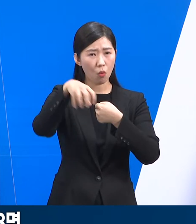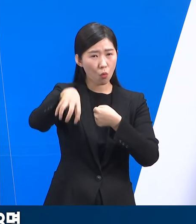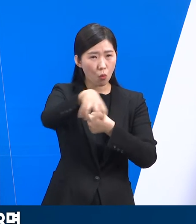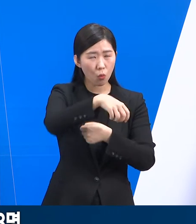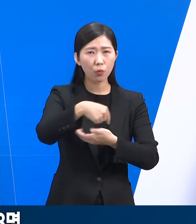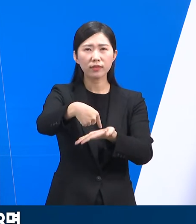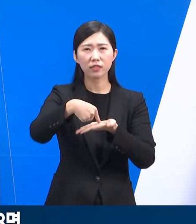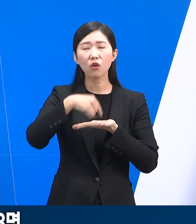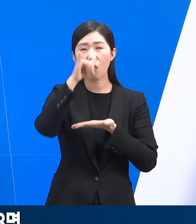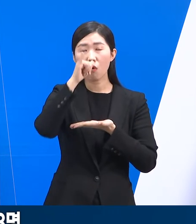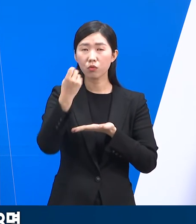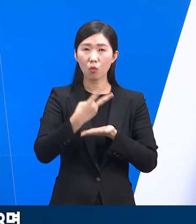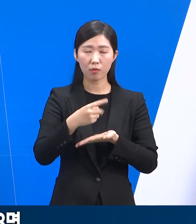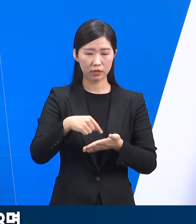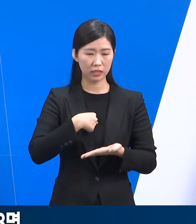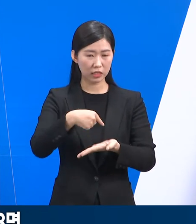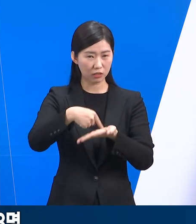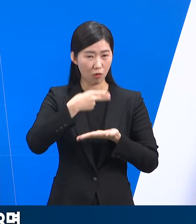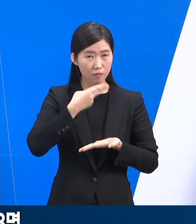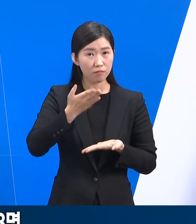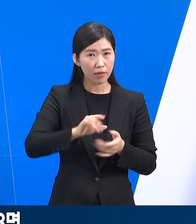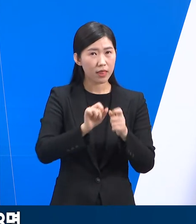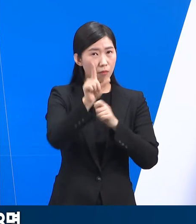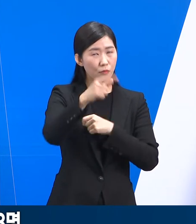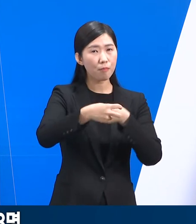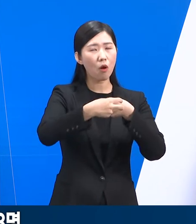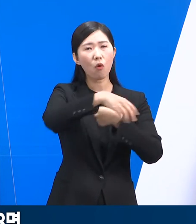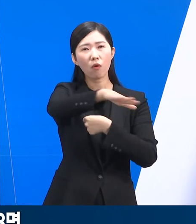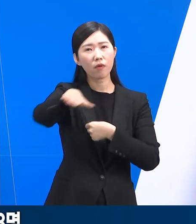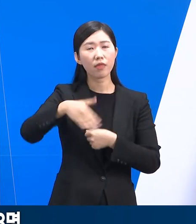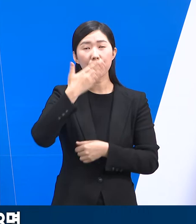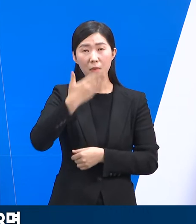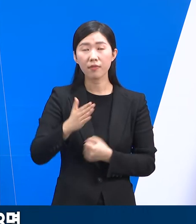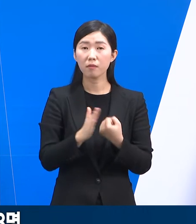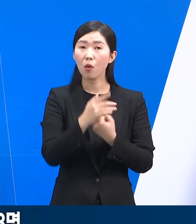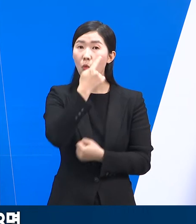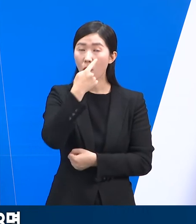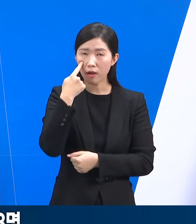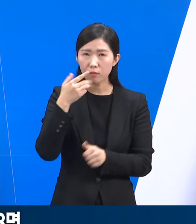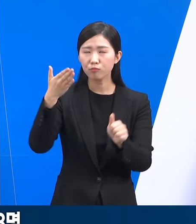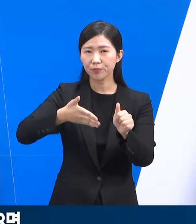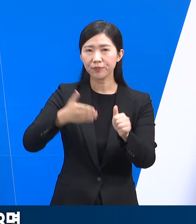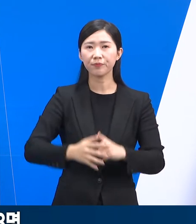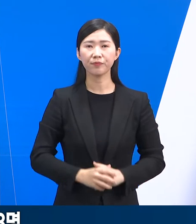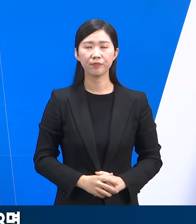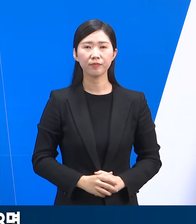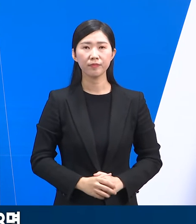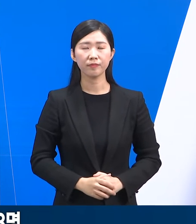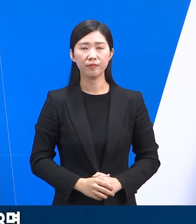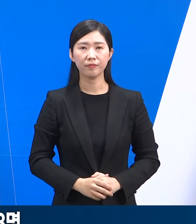신청은 하지 않았지만 많은 병원원이 가능합니다. 한번 확인해 보시고 거기를 이용하시기 바랍니다.